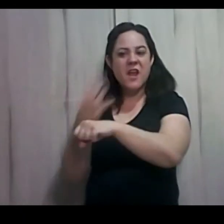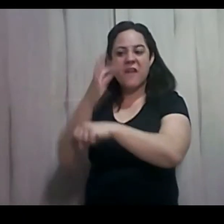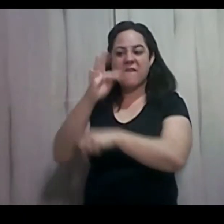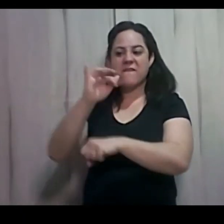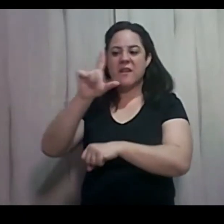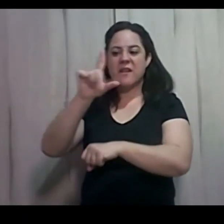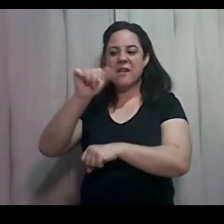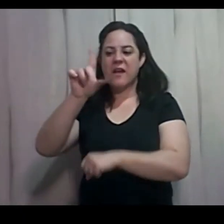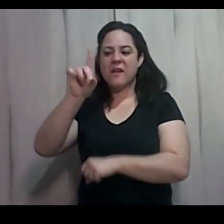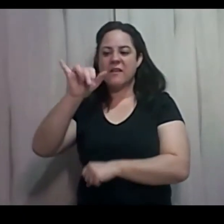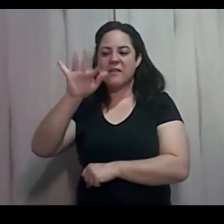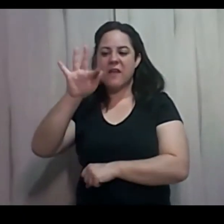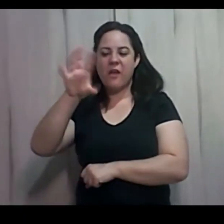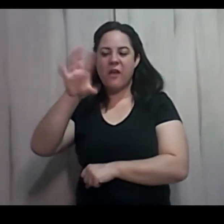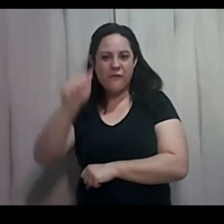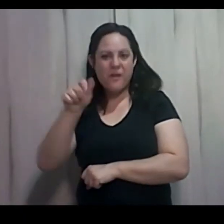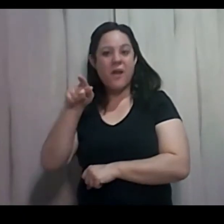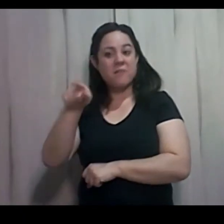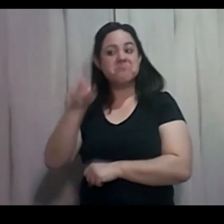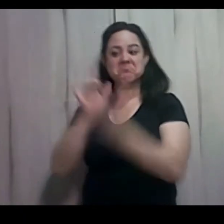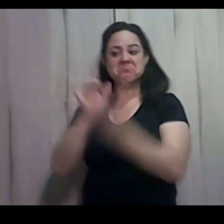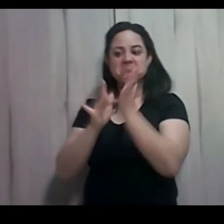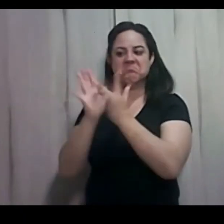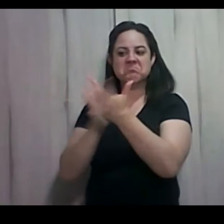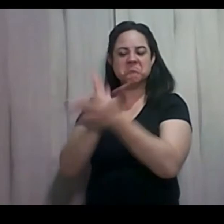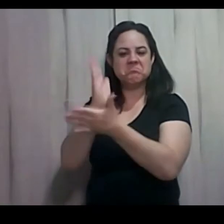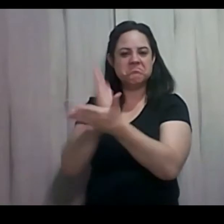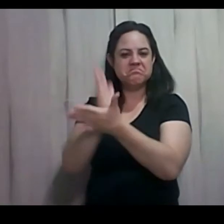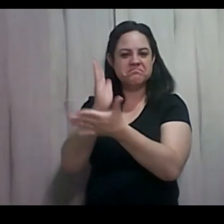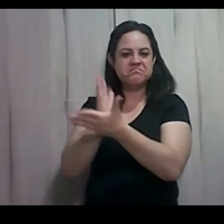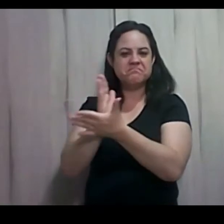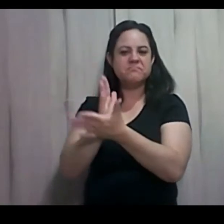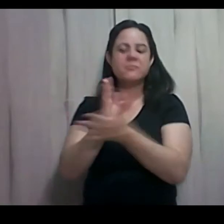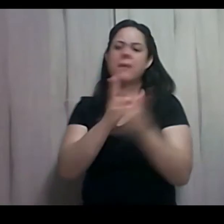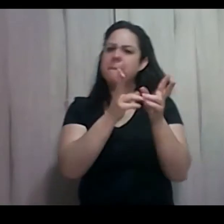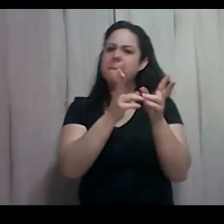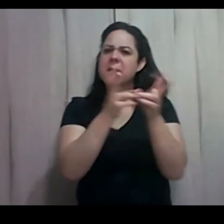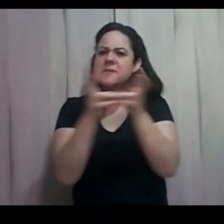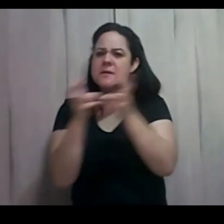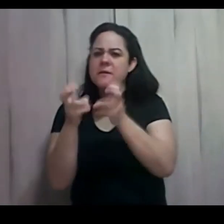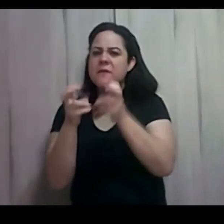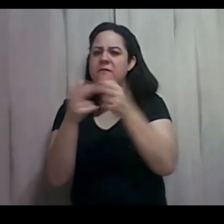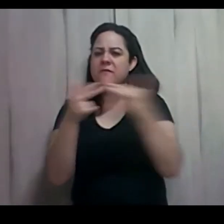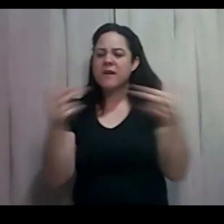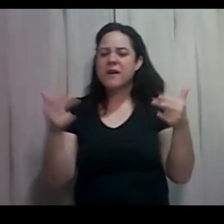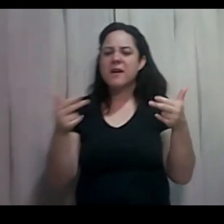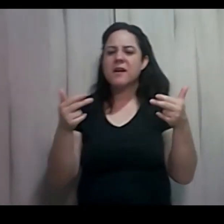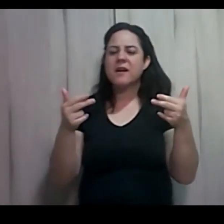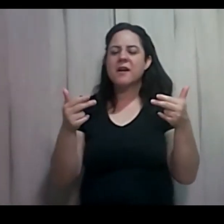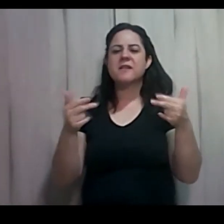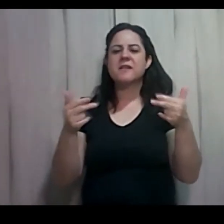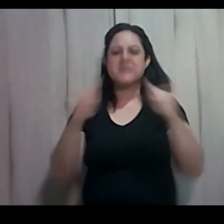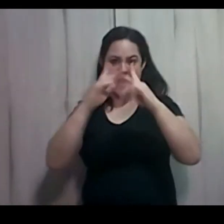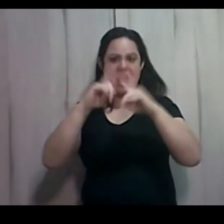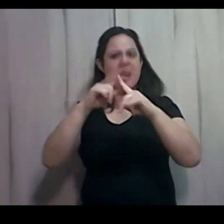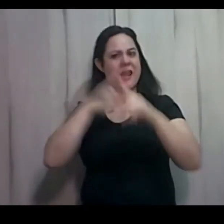Várias igrejas de comunidades e denominações diferentes usam essa palavra Filadélfia. Já notou? Batista